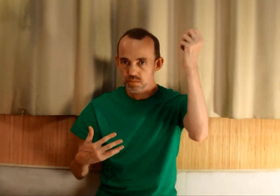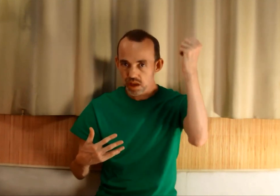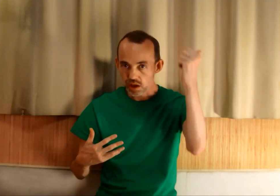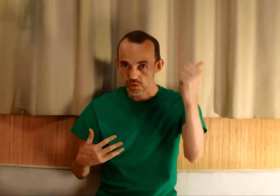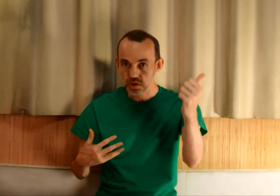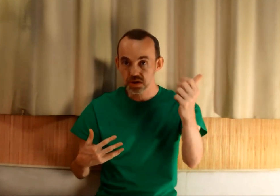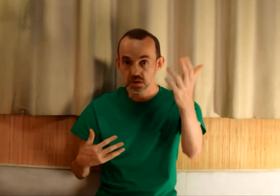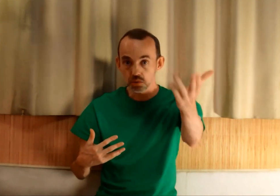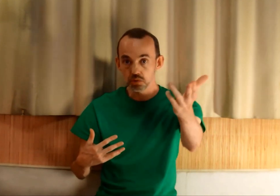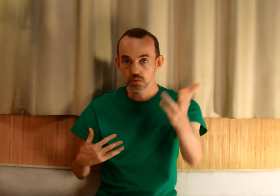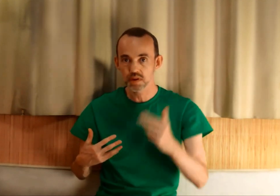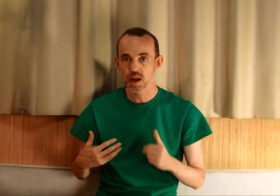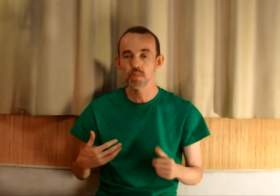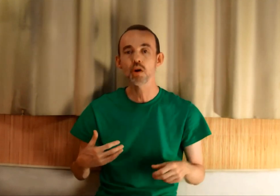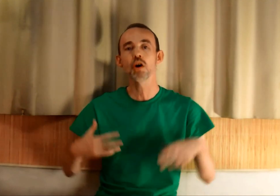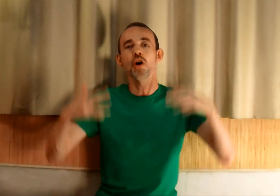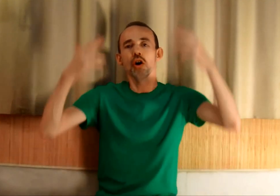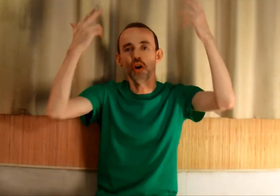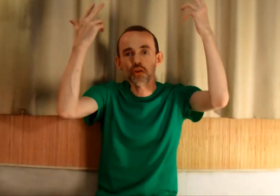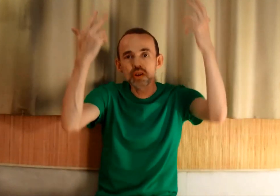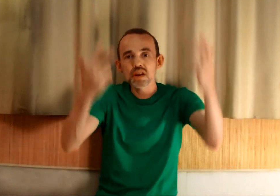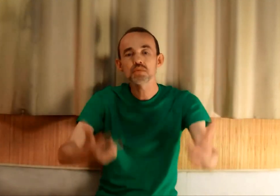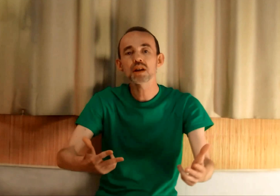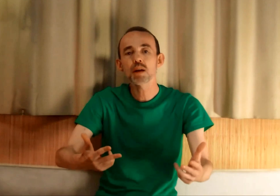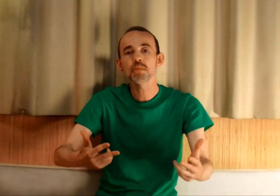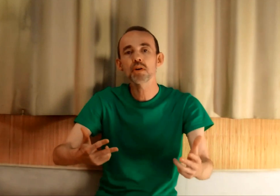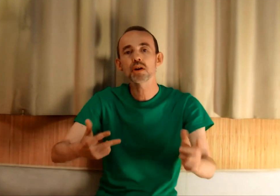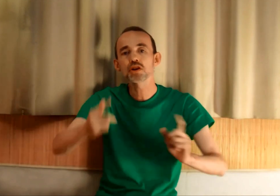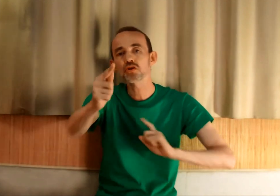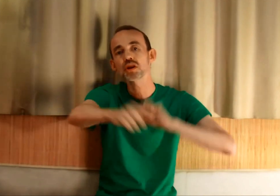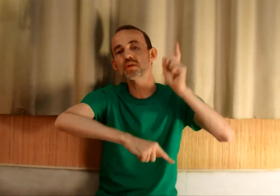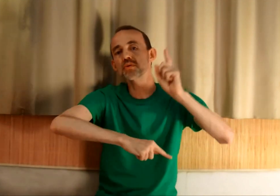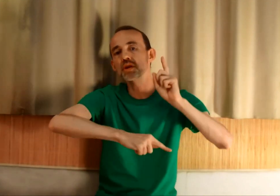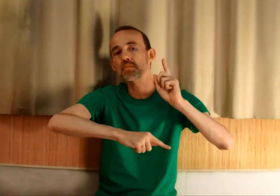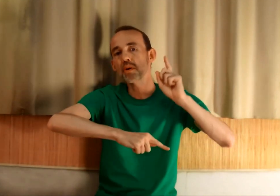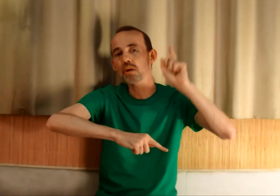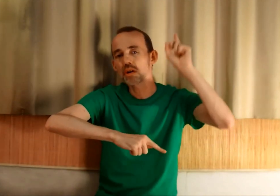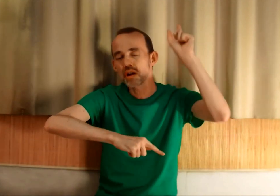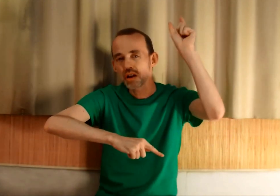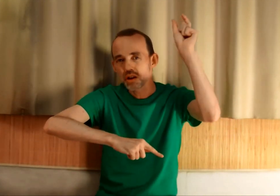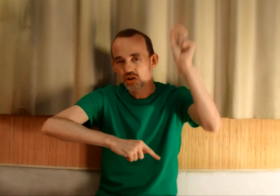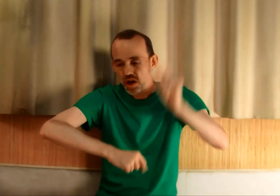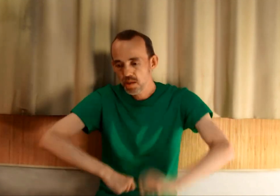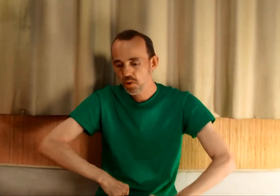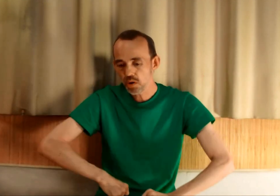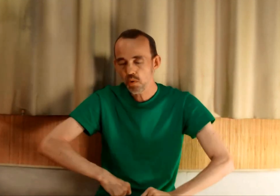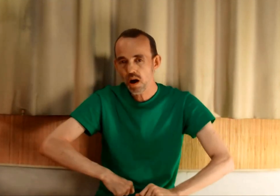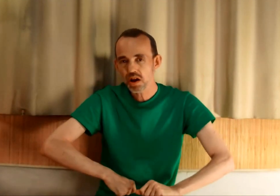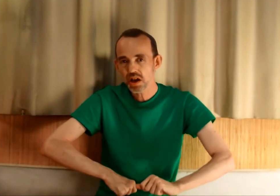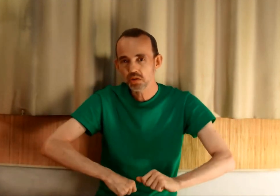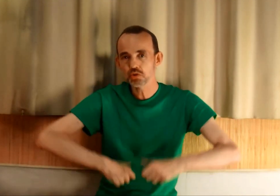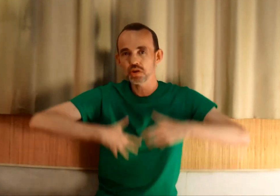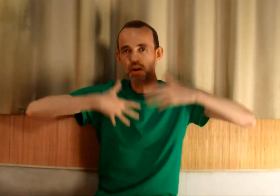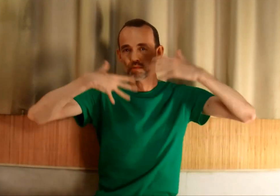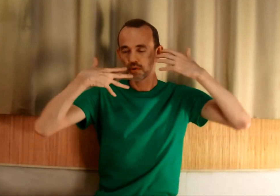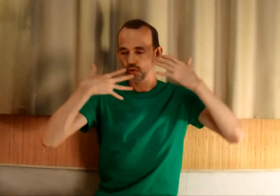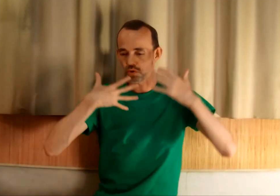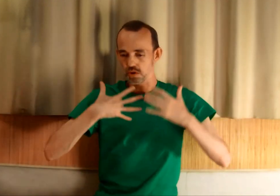Et reconnaissez donc que vous avez de la peur. Reconnaissez que vous avez de la peur et changez le sens de cette peur. J'ai de la peur en moi et donc j'y vais. Je